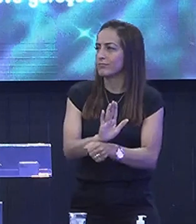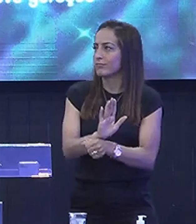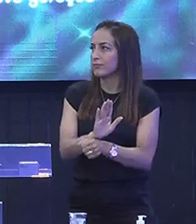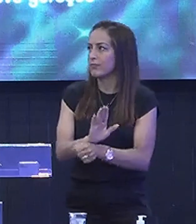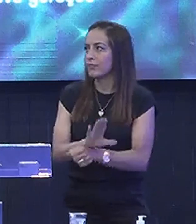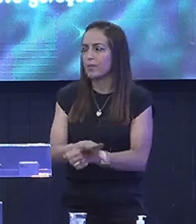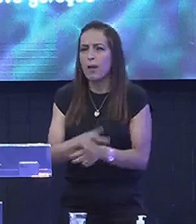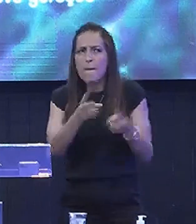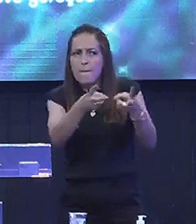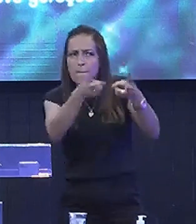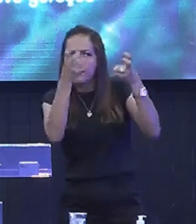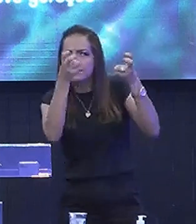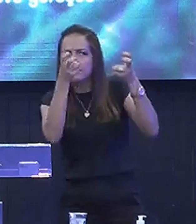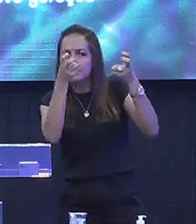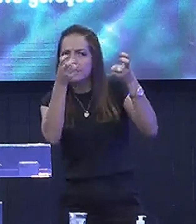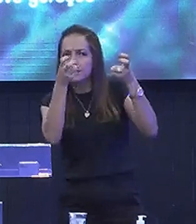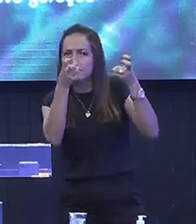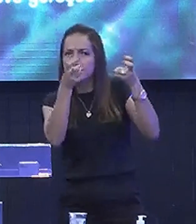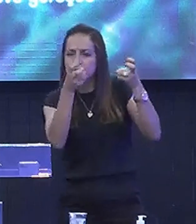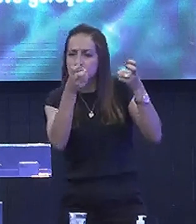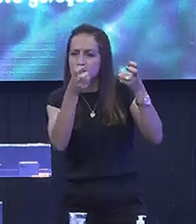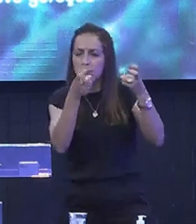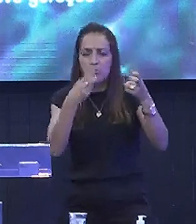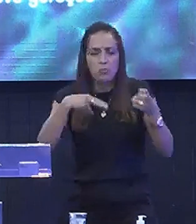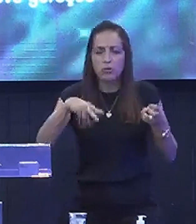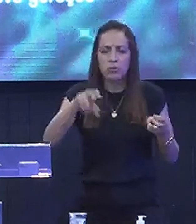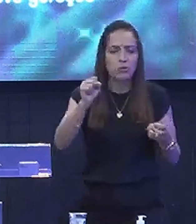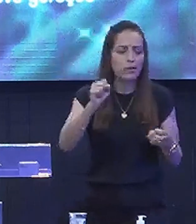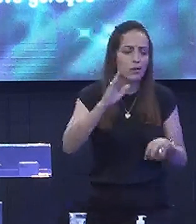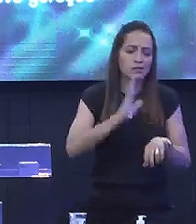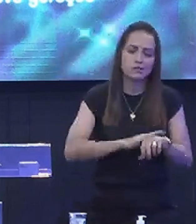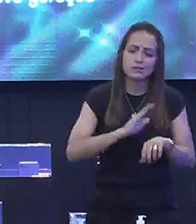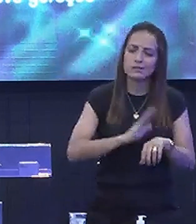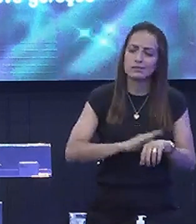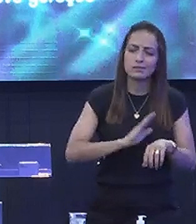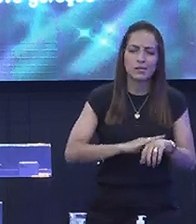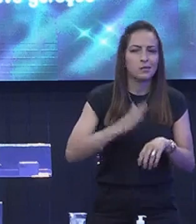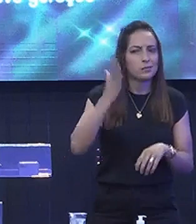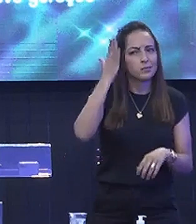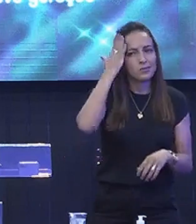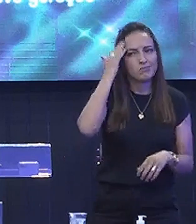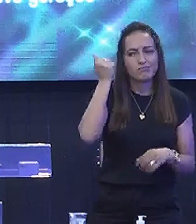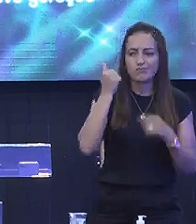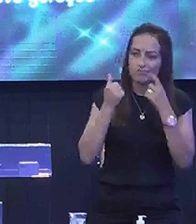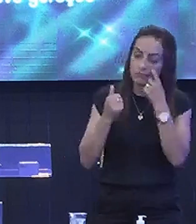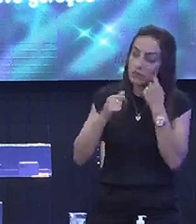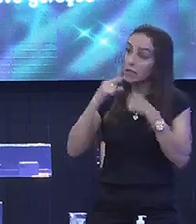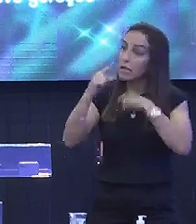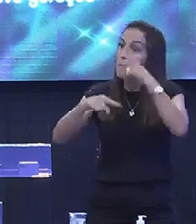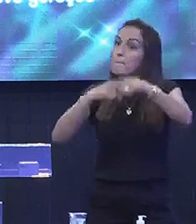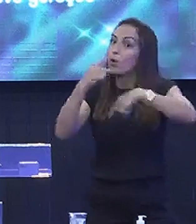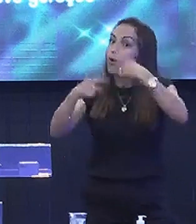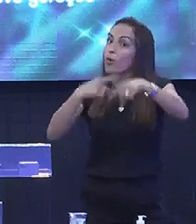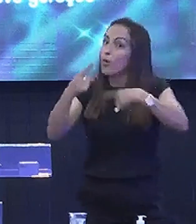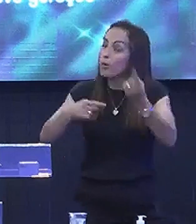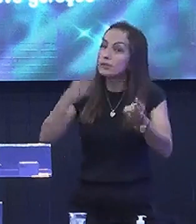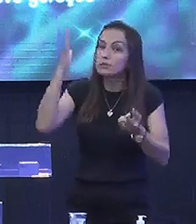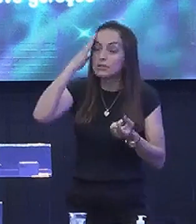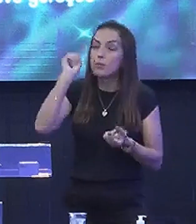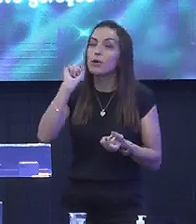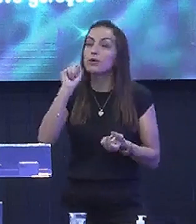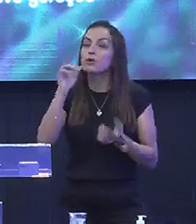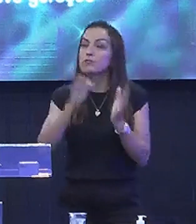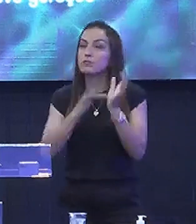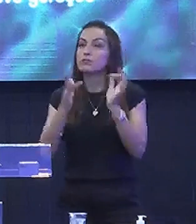Escute A gente nunca Sabe na hora A gente só Sabe depois É o que Jesus